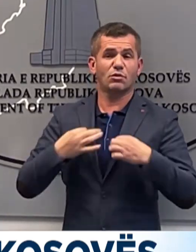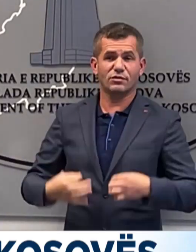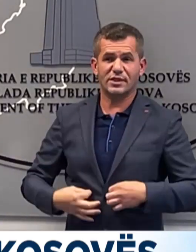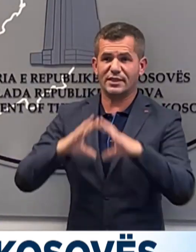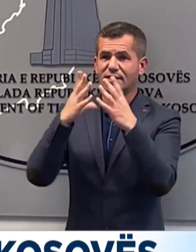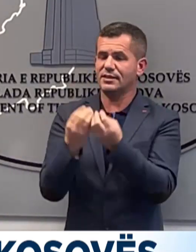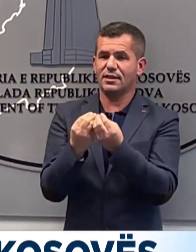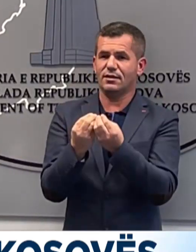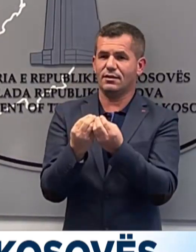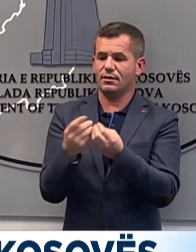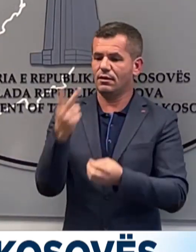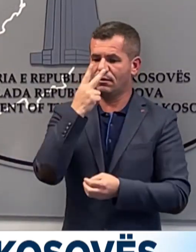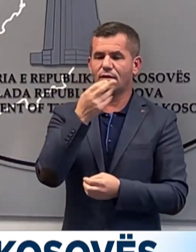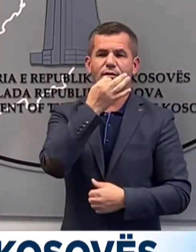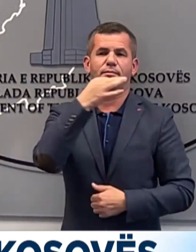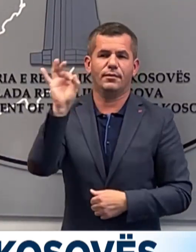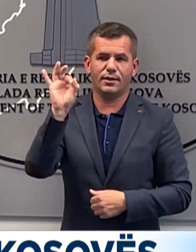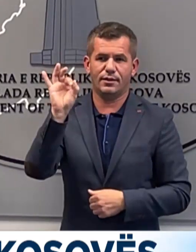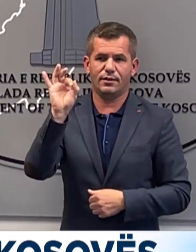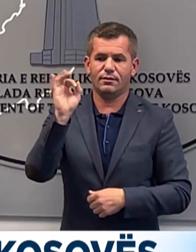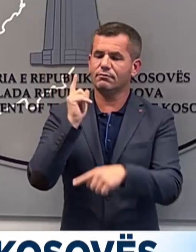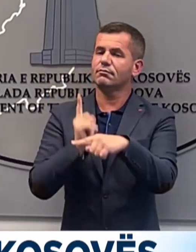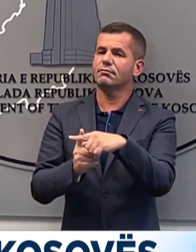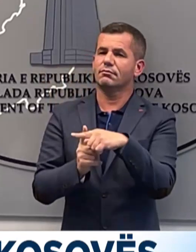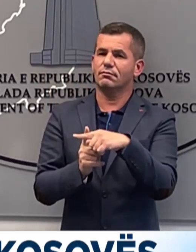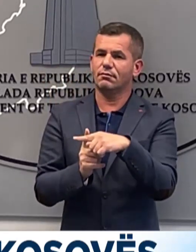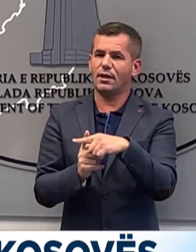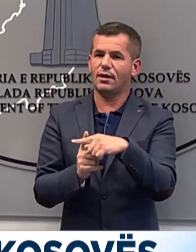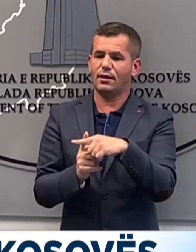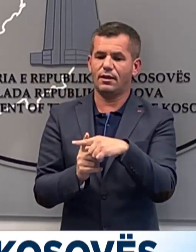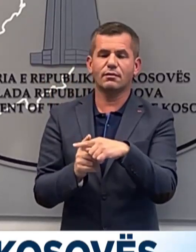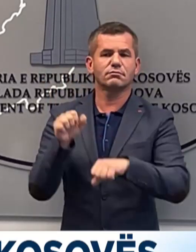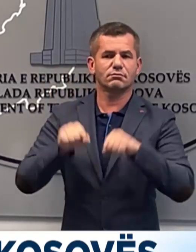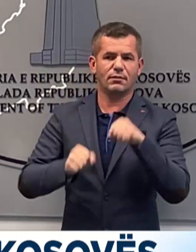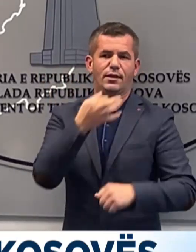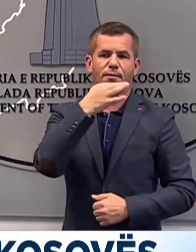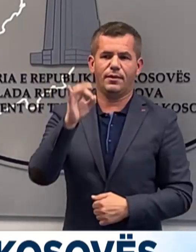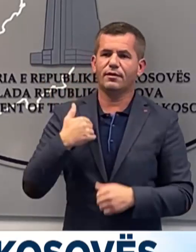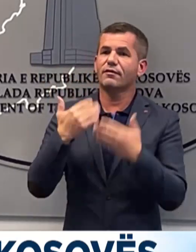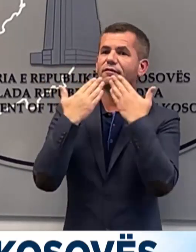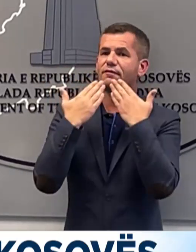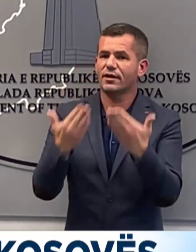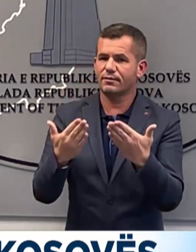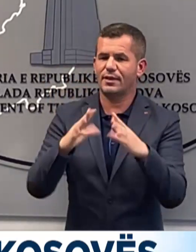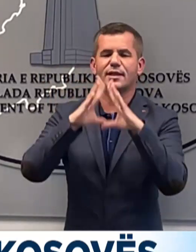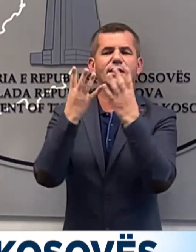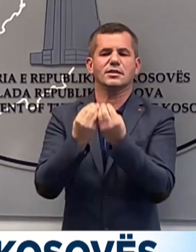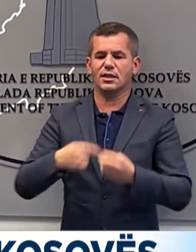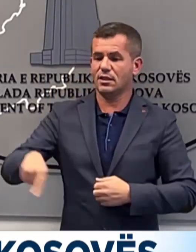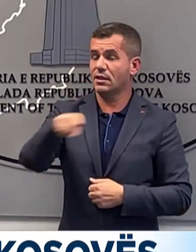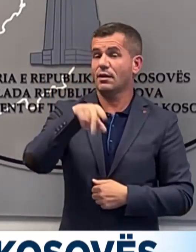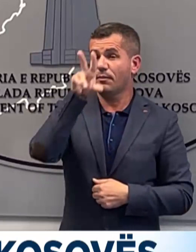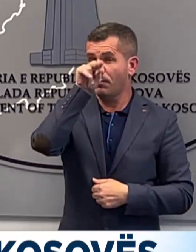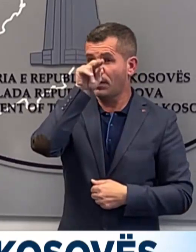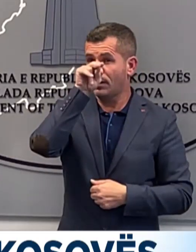tyre është i shkëllqyër, korektsia tyre maksimale. Unë një falenderohen të gjitha tyre dhe